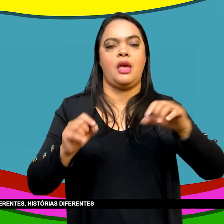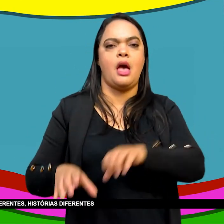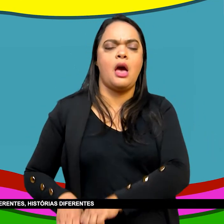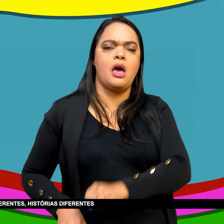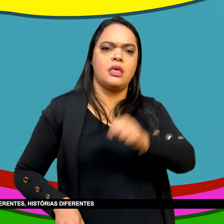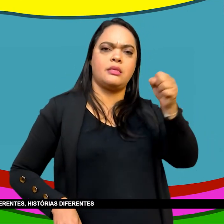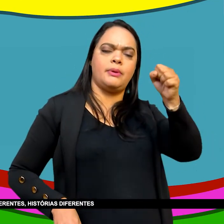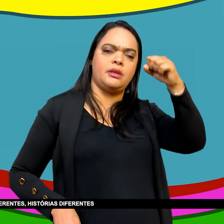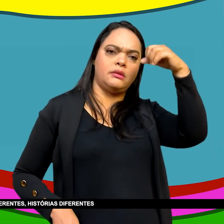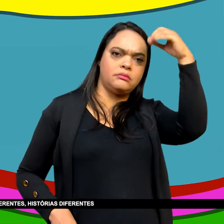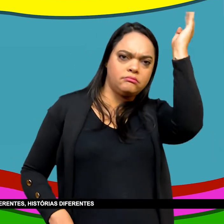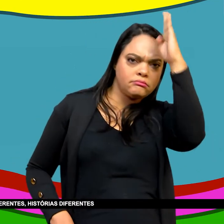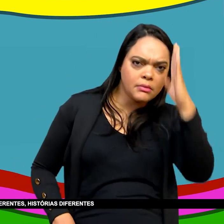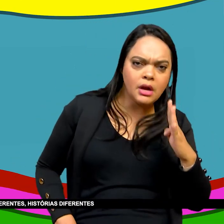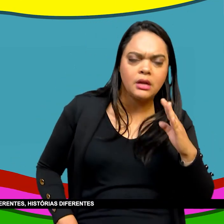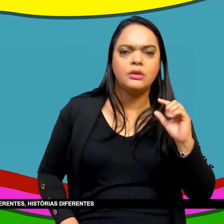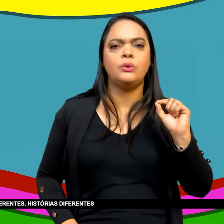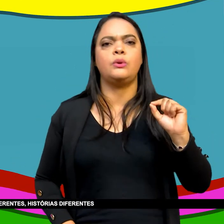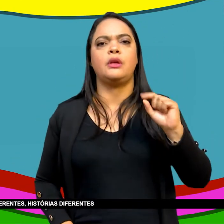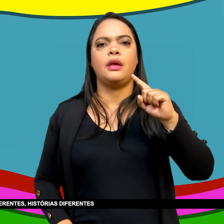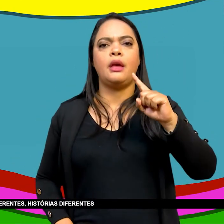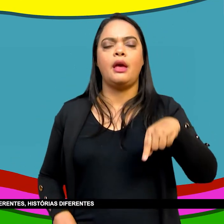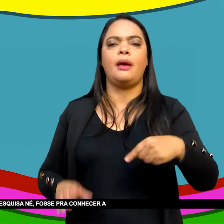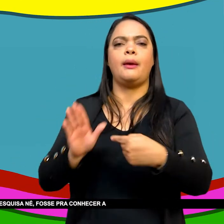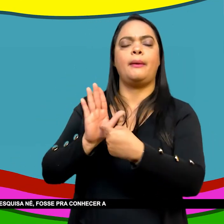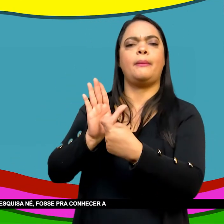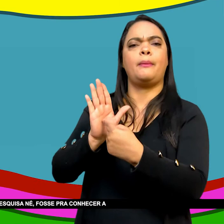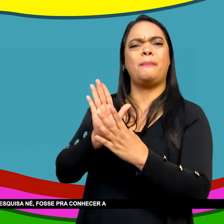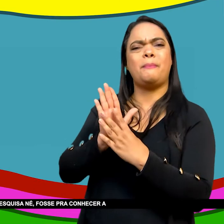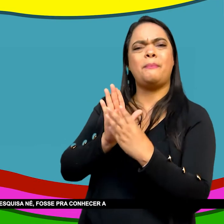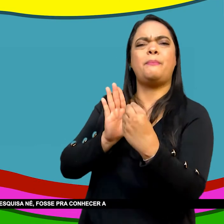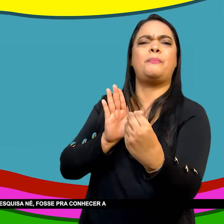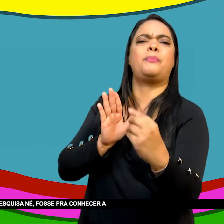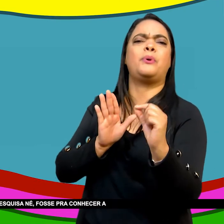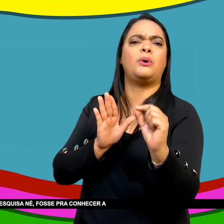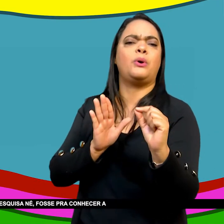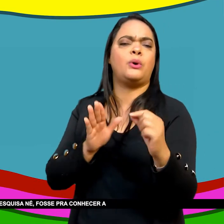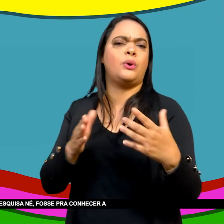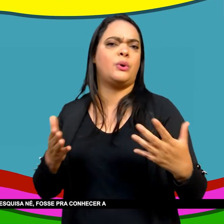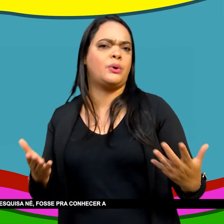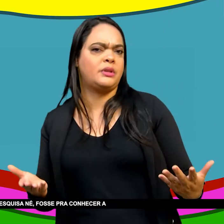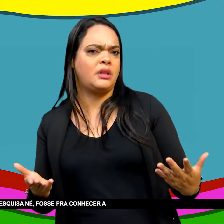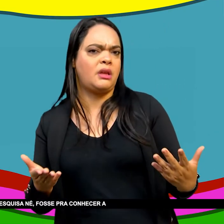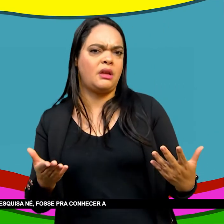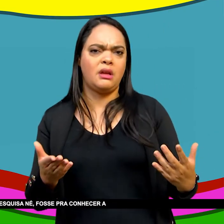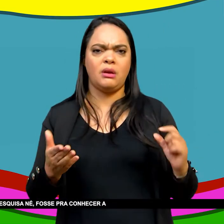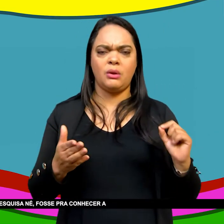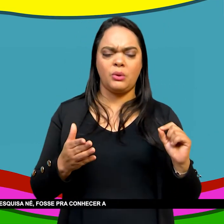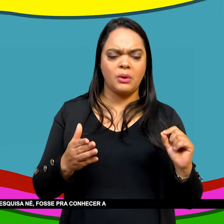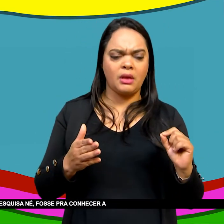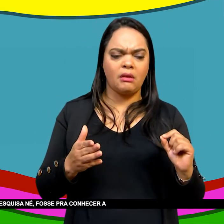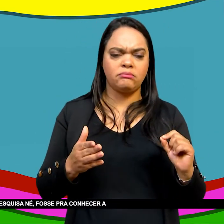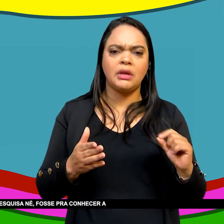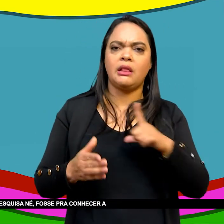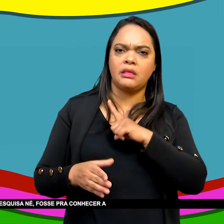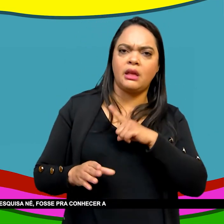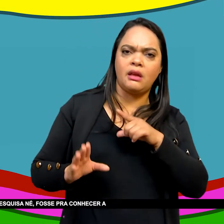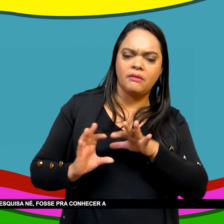motivos diferentes Trajetórias diferentes Histórias diferentes Então num primeiro momento Me instigou assim A minha pesquisa